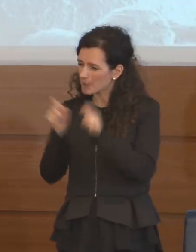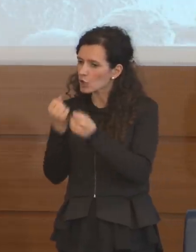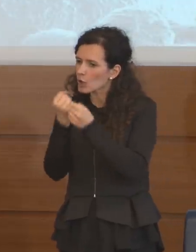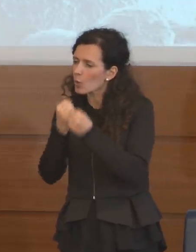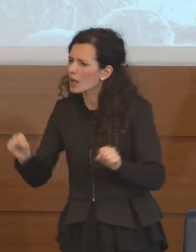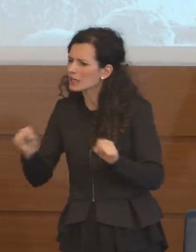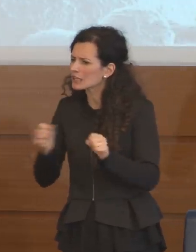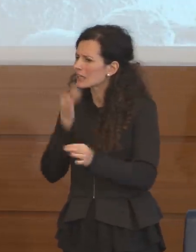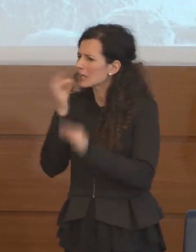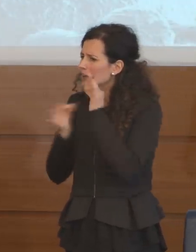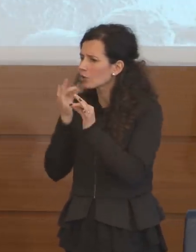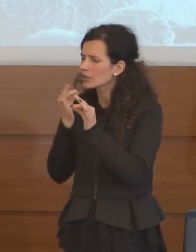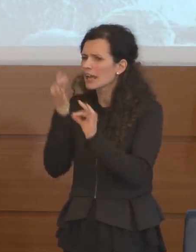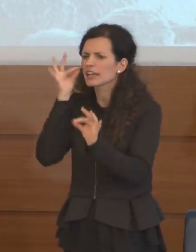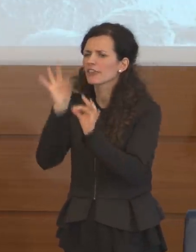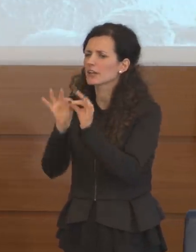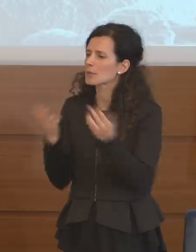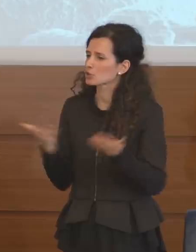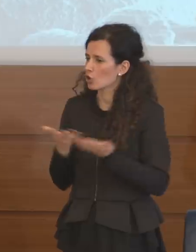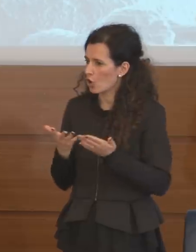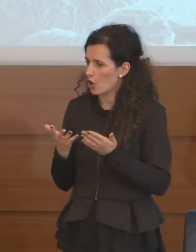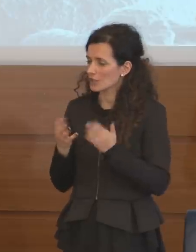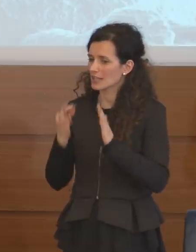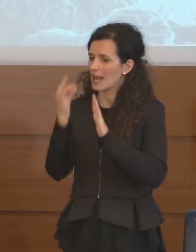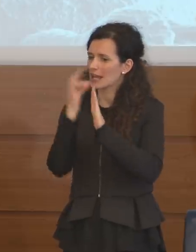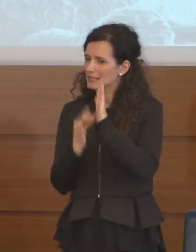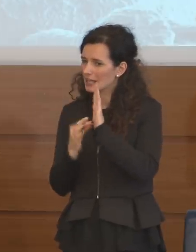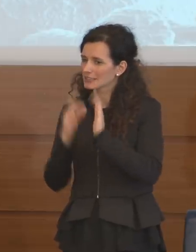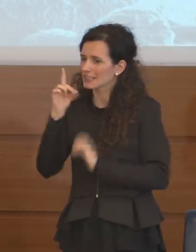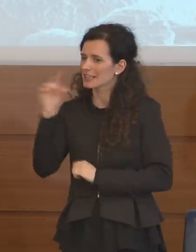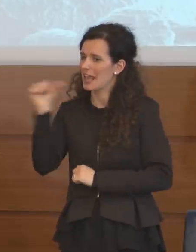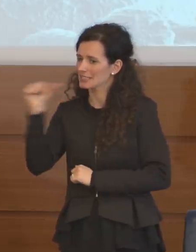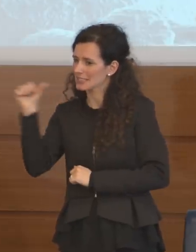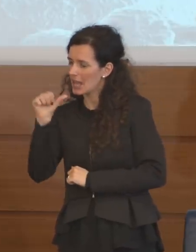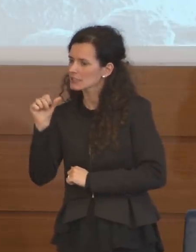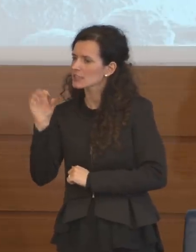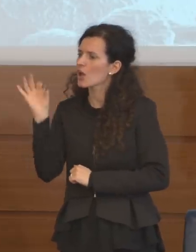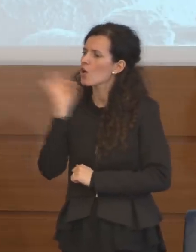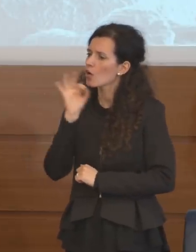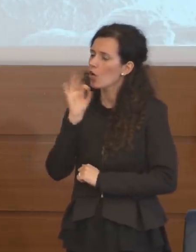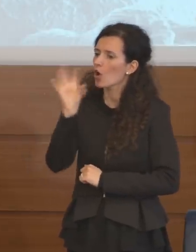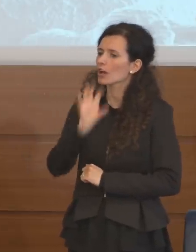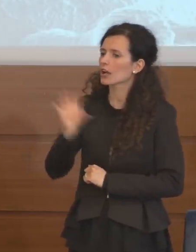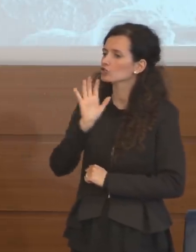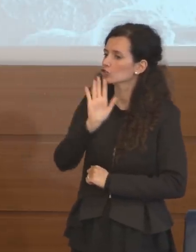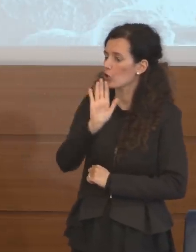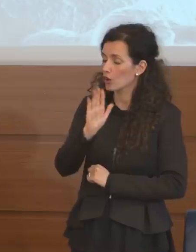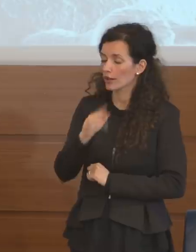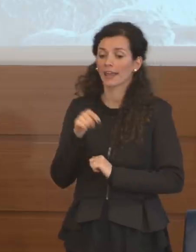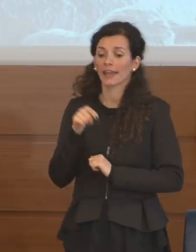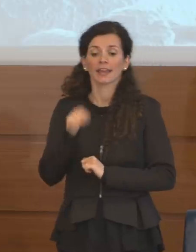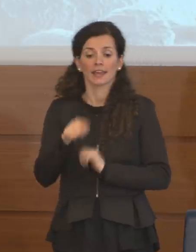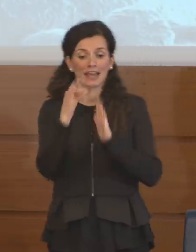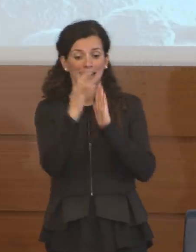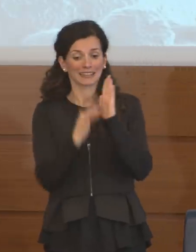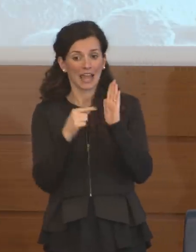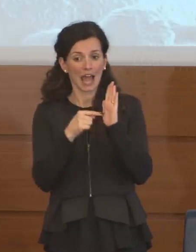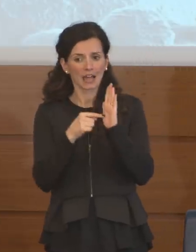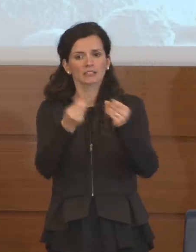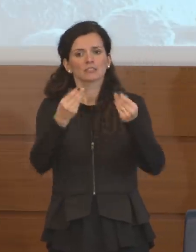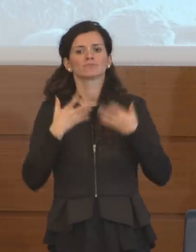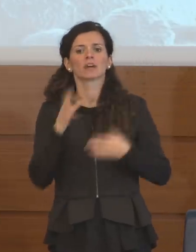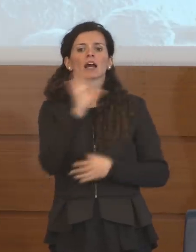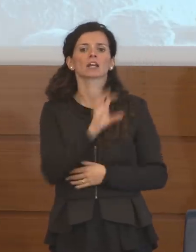senso? È in riferimento a che cosa? I dati del ISS o a quelli della Regione? Sono i dati forniti dalla